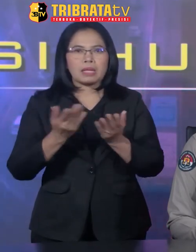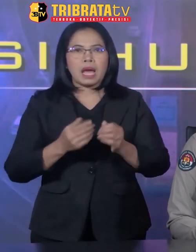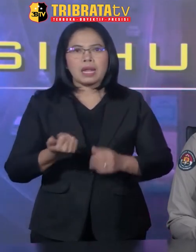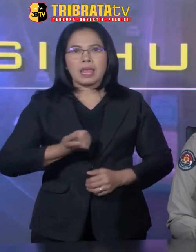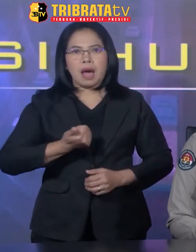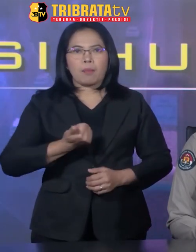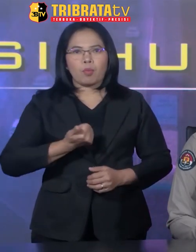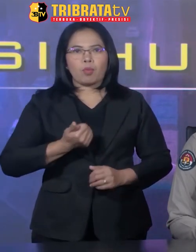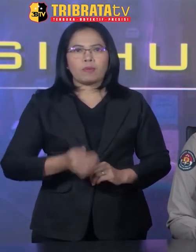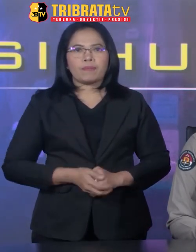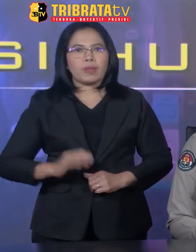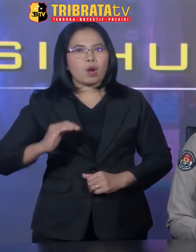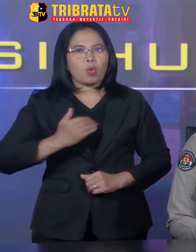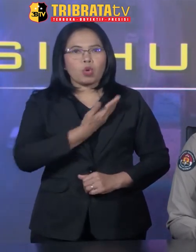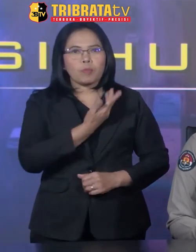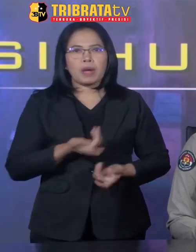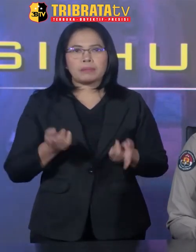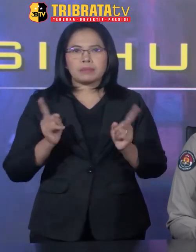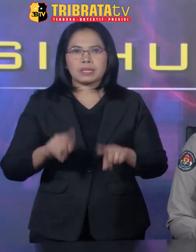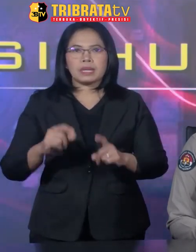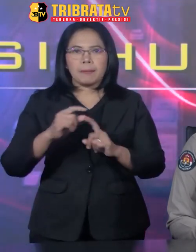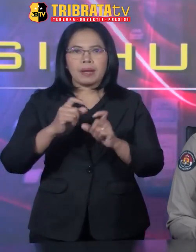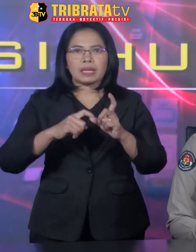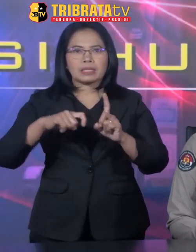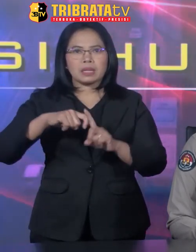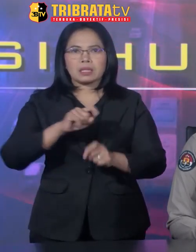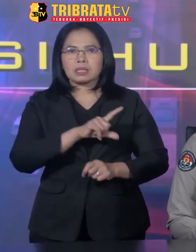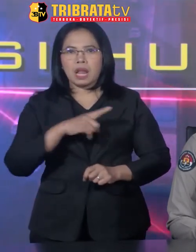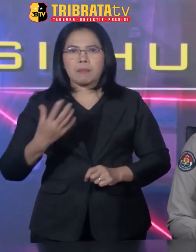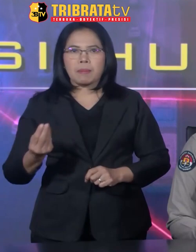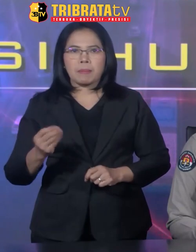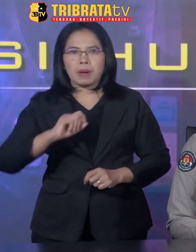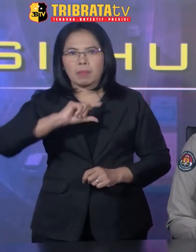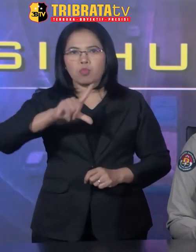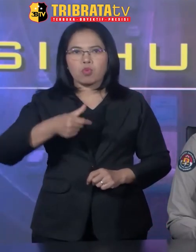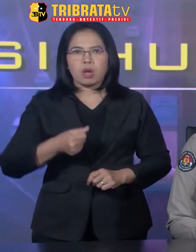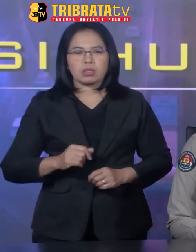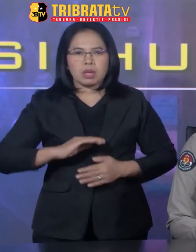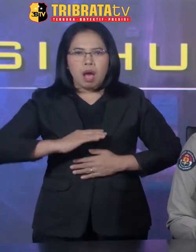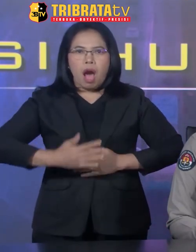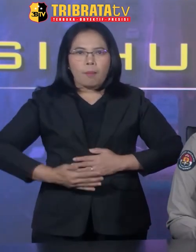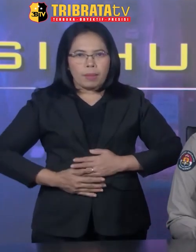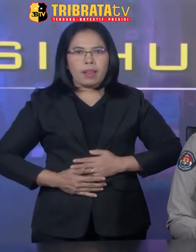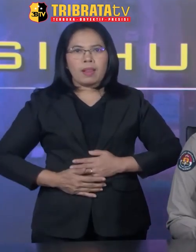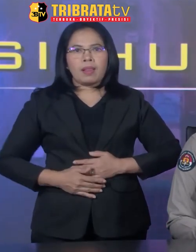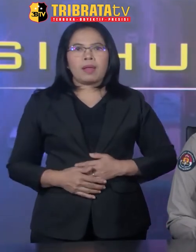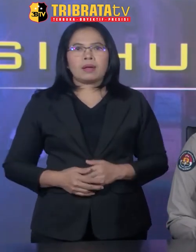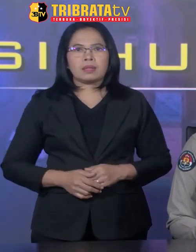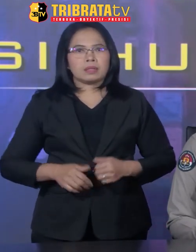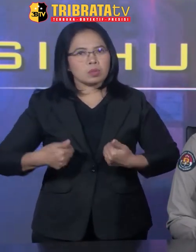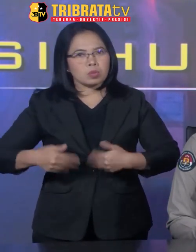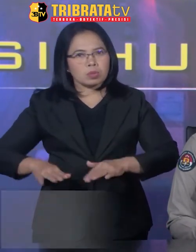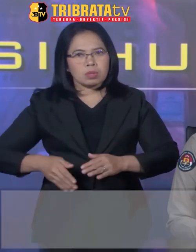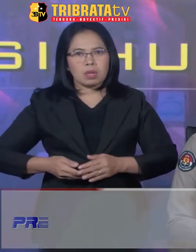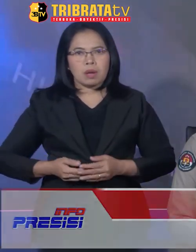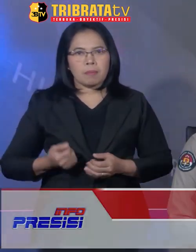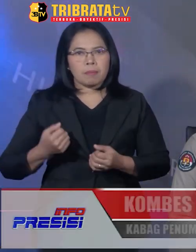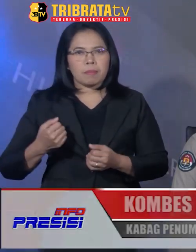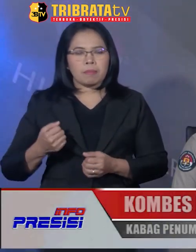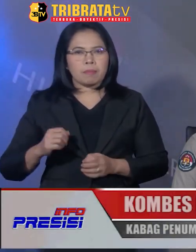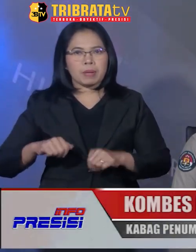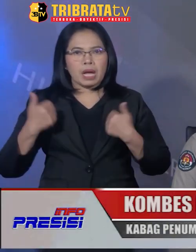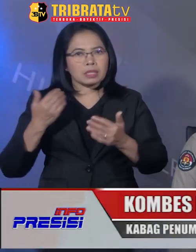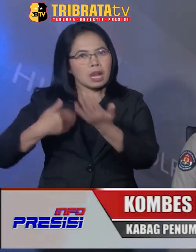tamu. Korban menjadi PSK selama beberapa bulan sehingga hamil dan setelah korban berhasil